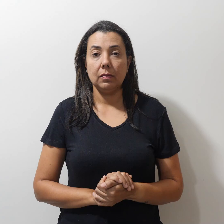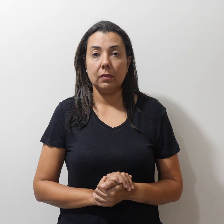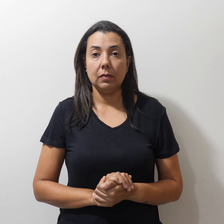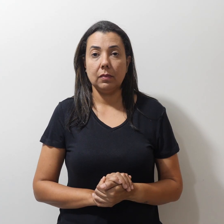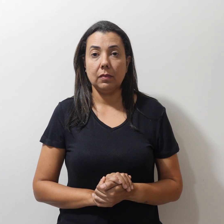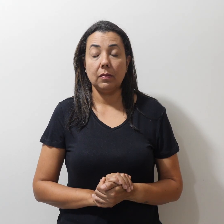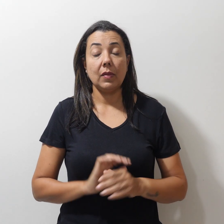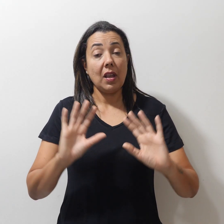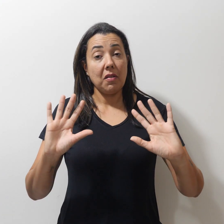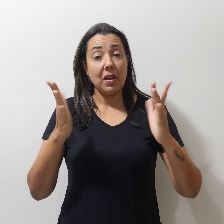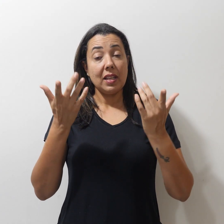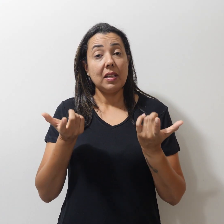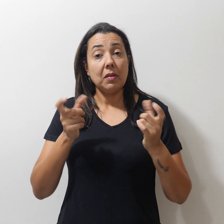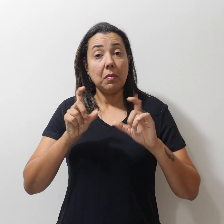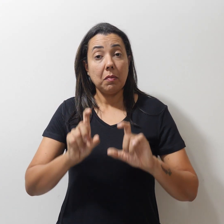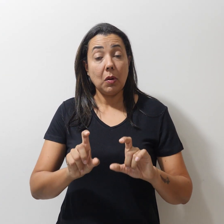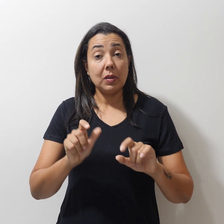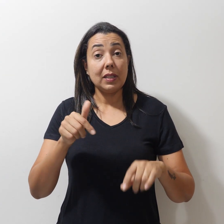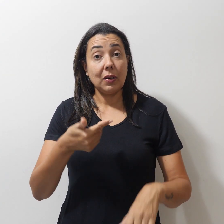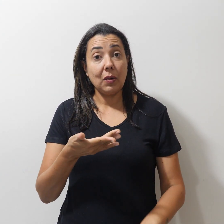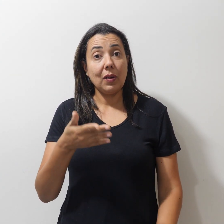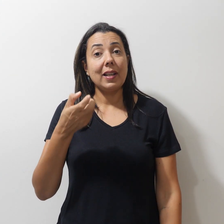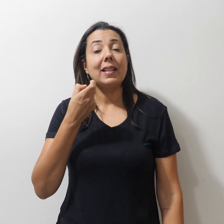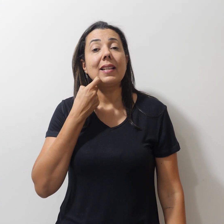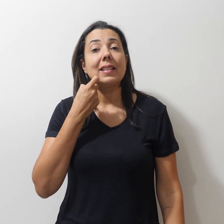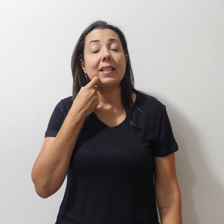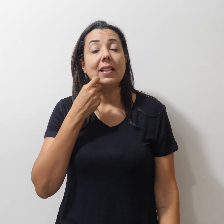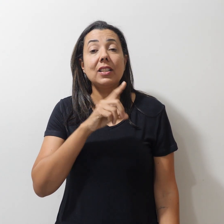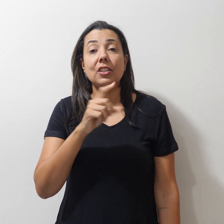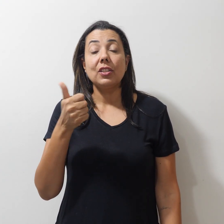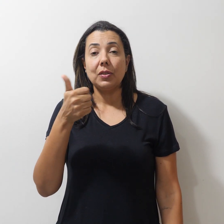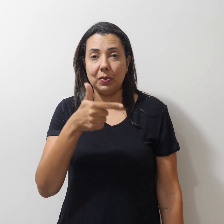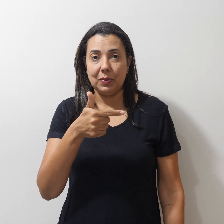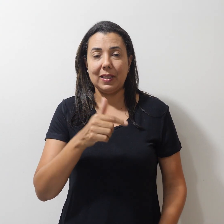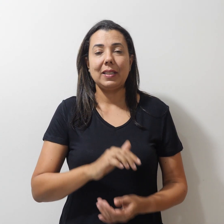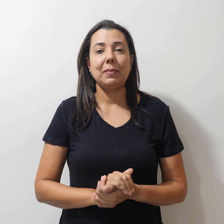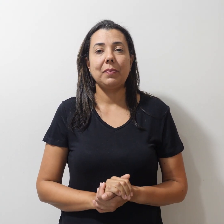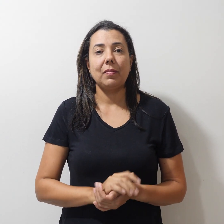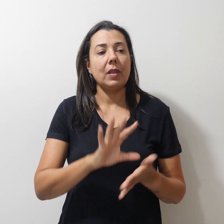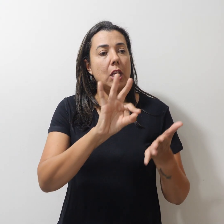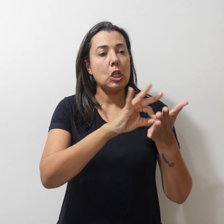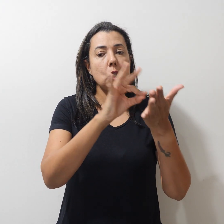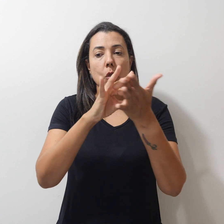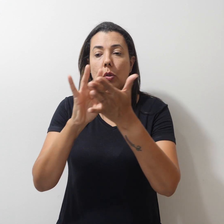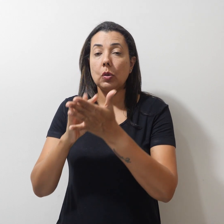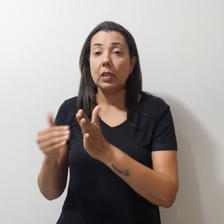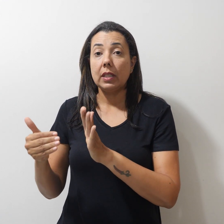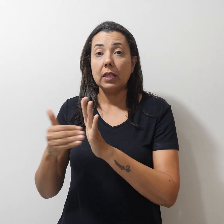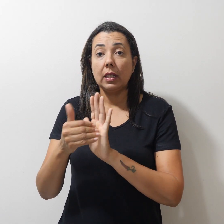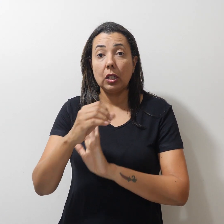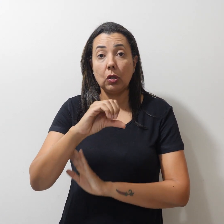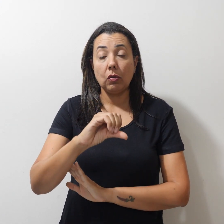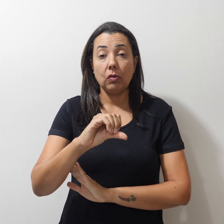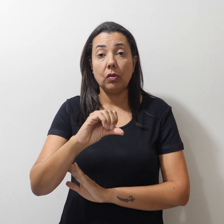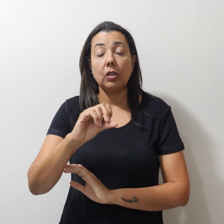Festa da posse é nesta sexta-feira 12. Inscrições até 9 de julho, amanhã.